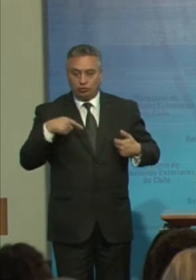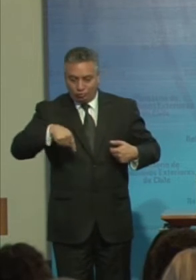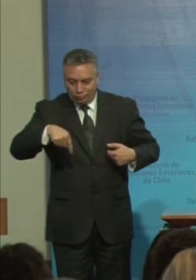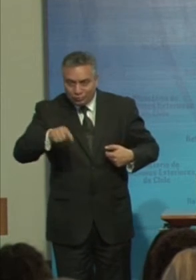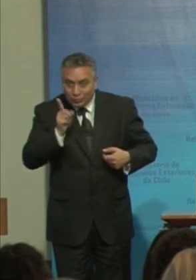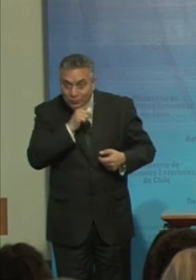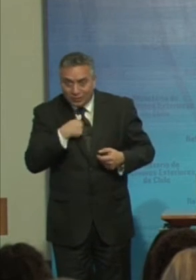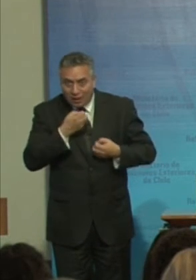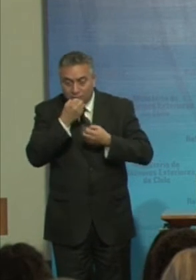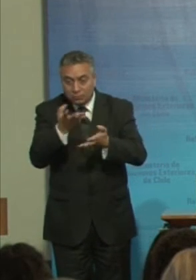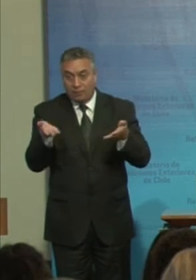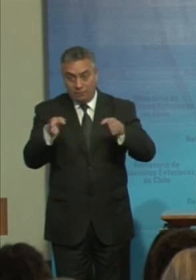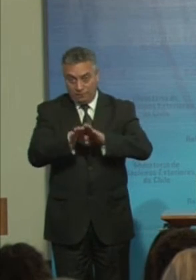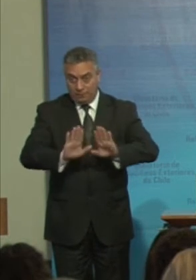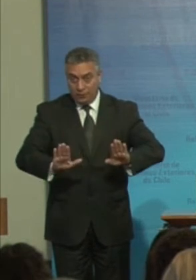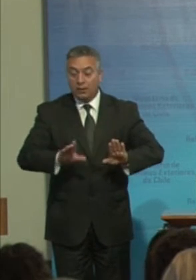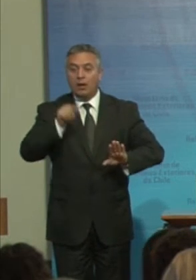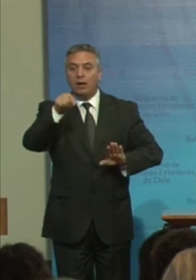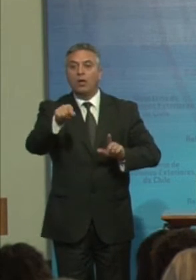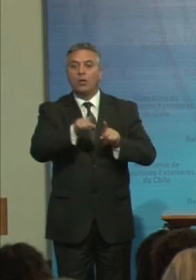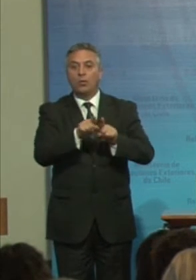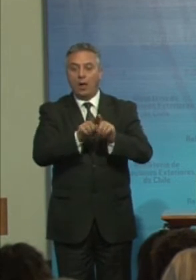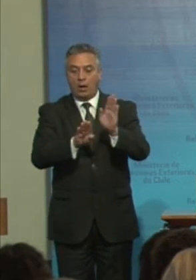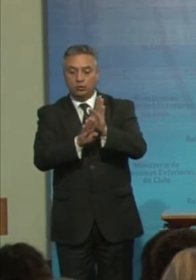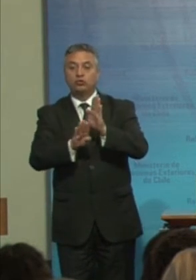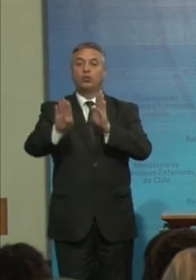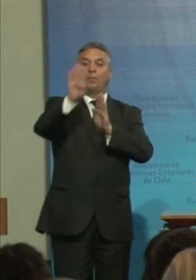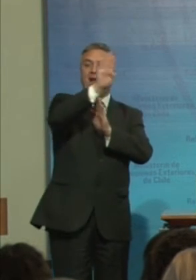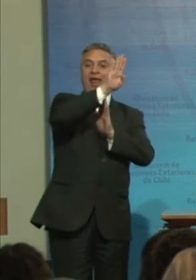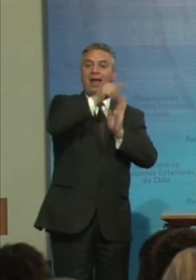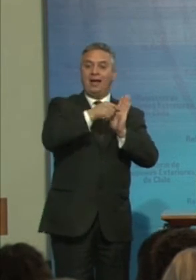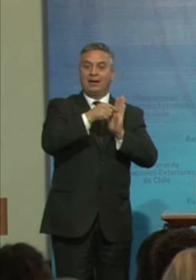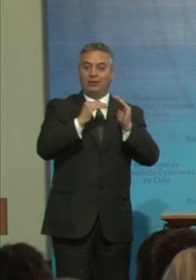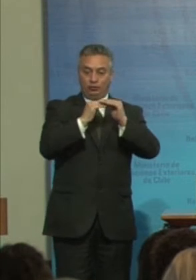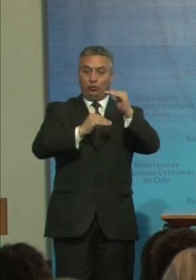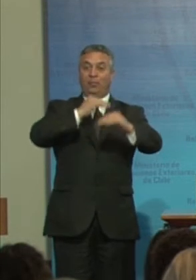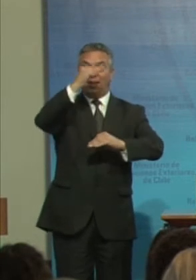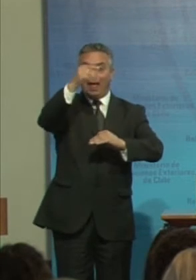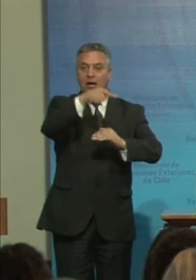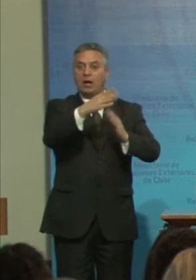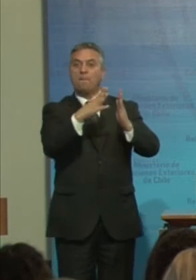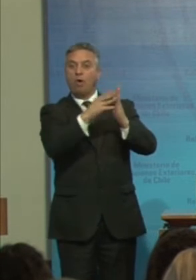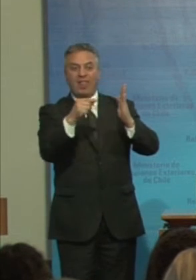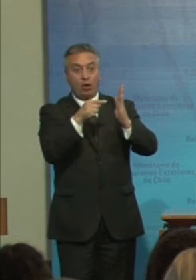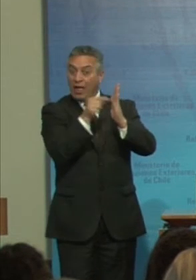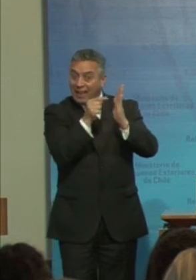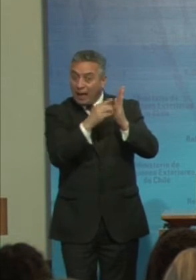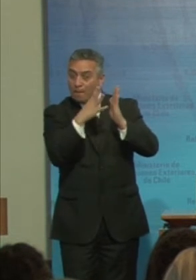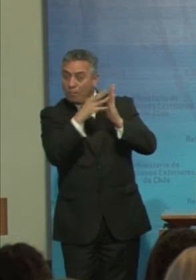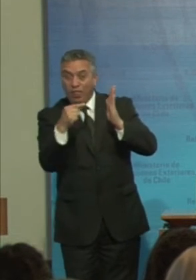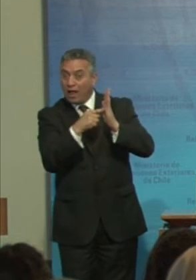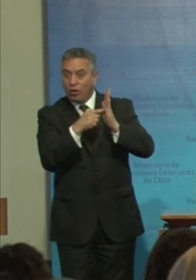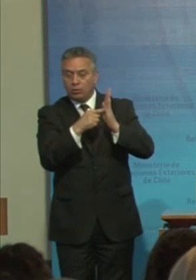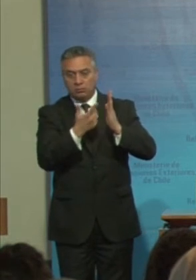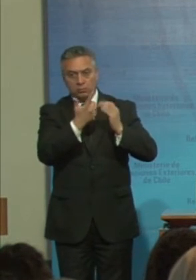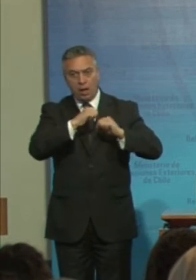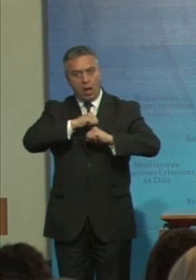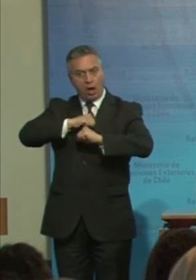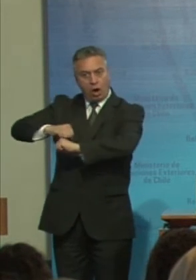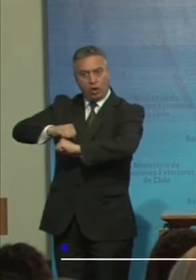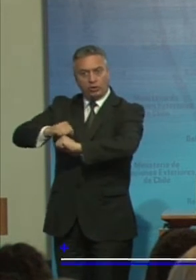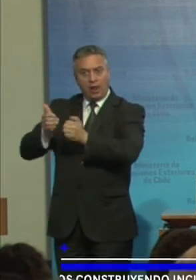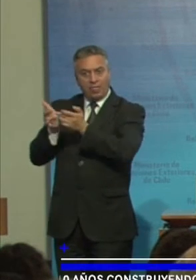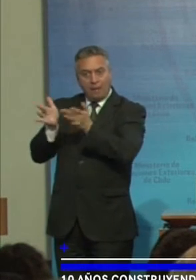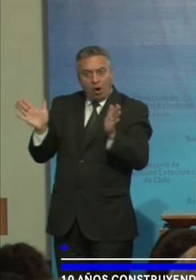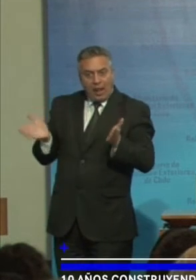Para superar Dicho modelo Esencialmente Antidemocrático En la perspectiva De un desarrollo